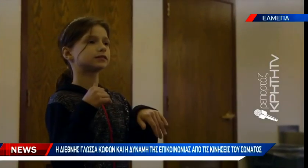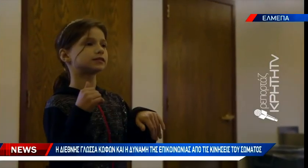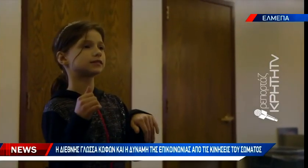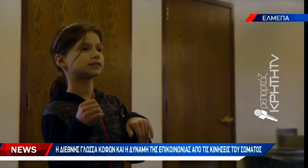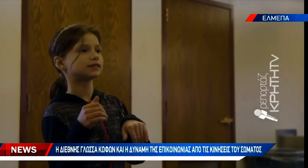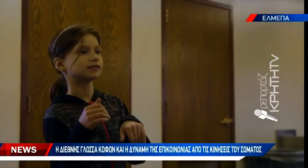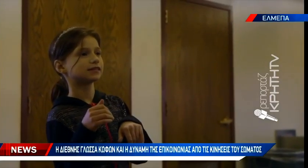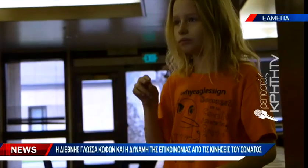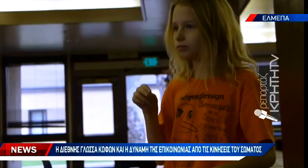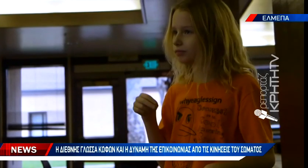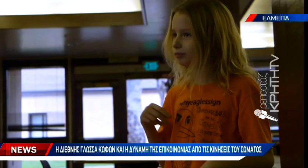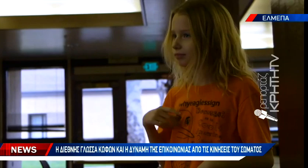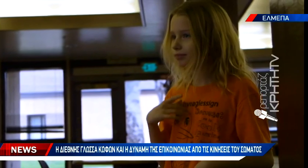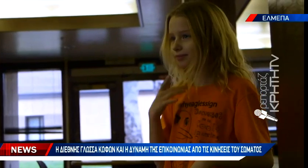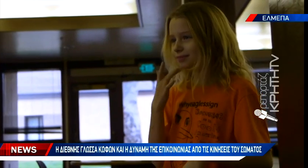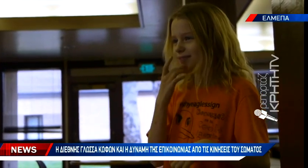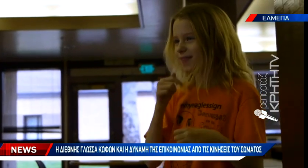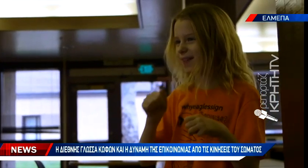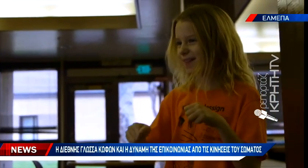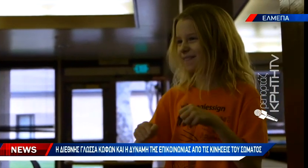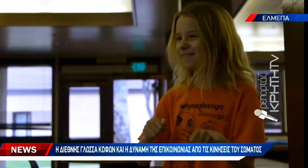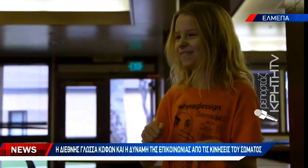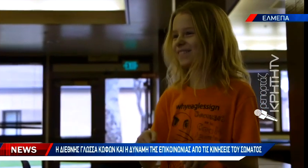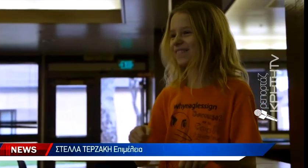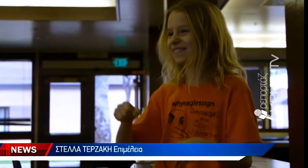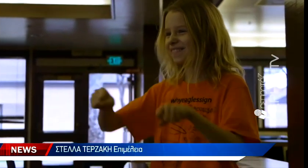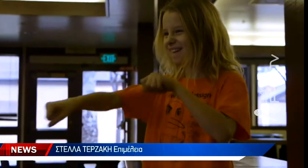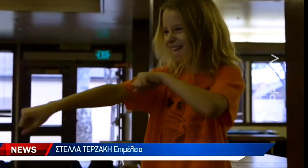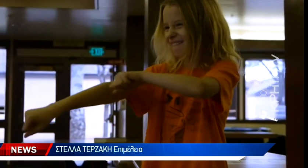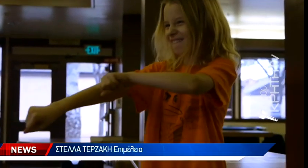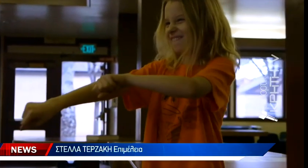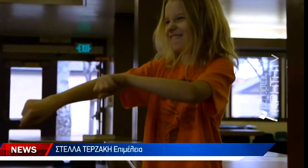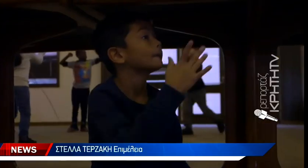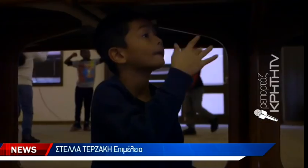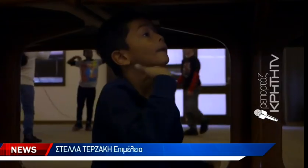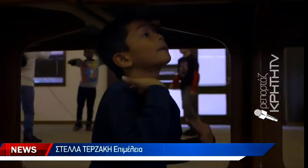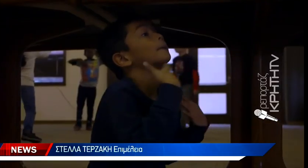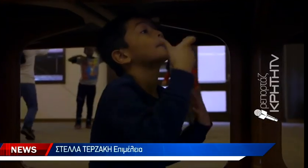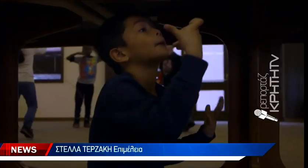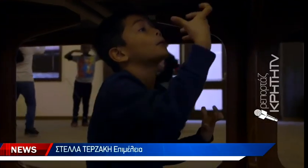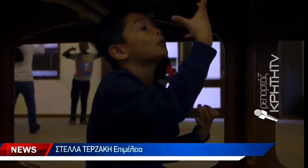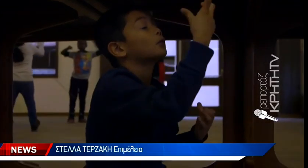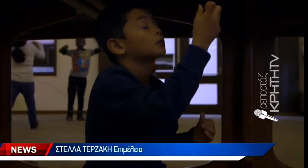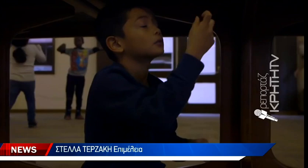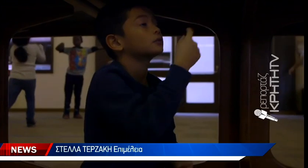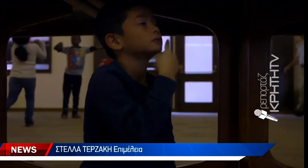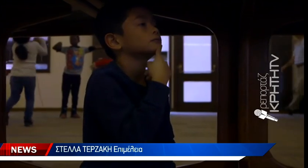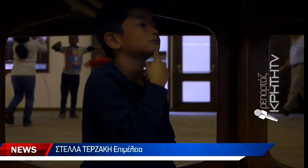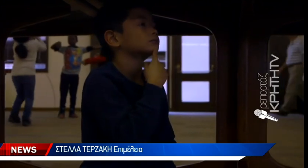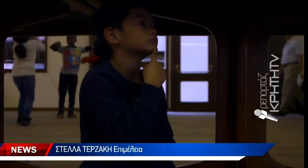Η κίνηση των χεριών, η στάση του σώματος και οι εκφράσεις του προσώπου που συνθέτουν άϊχες λέξεις, έννοιες και νοήματα